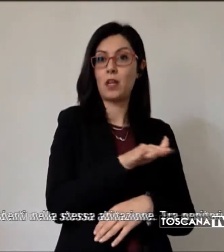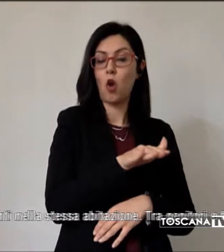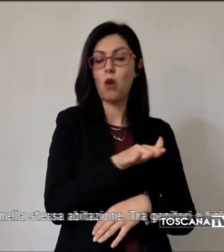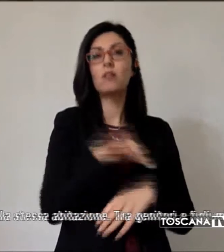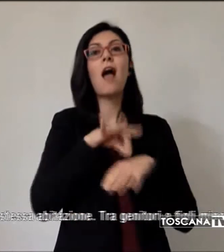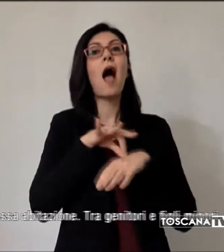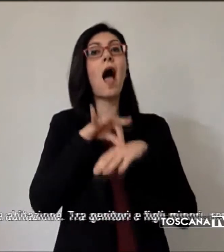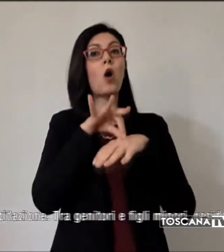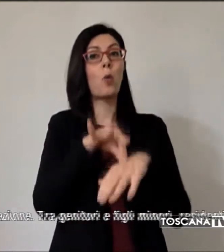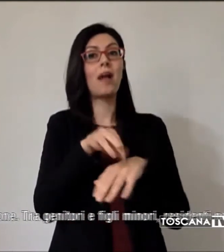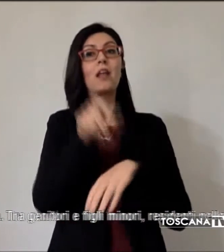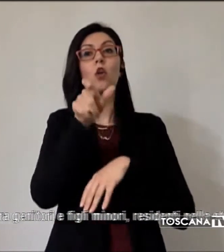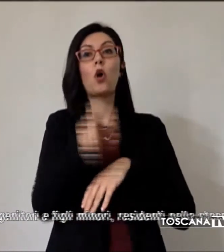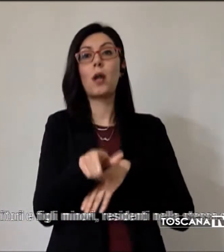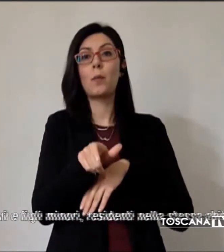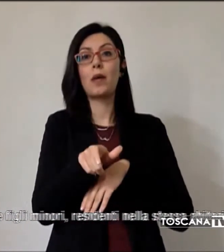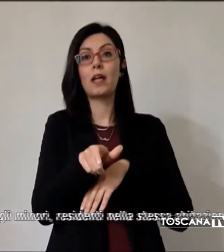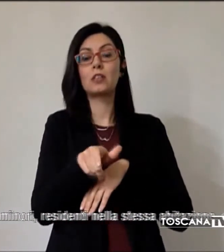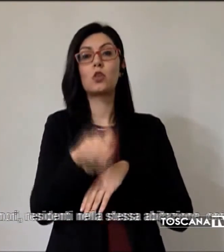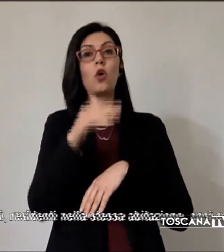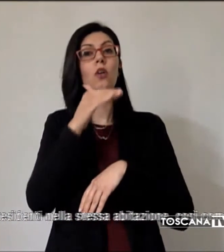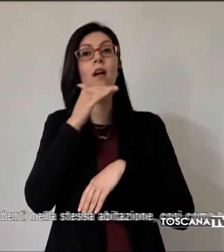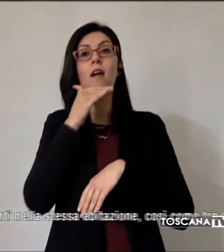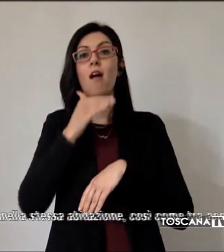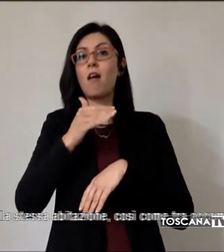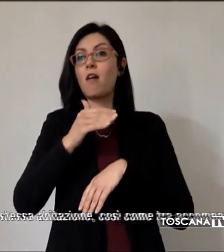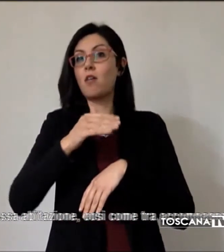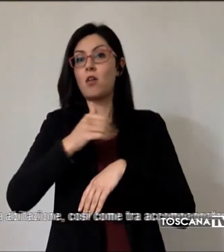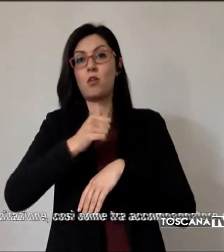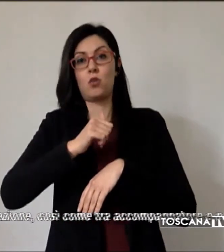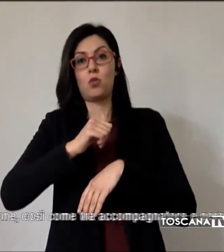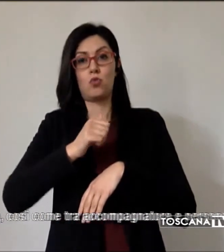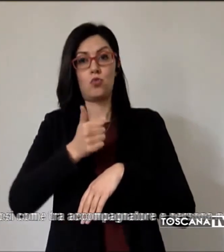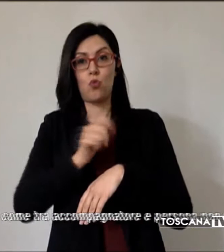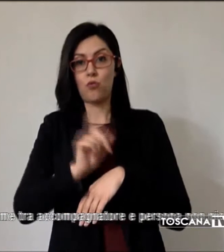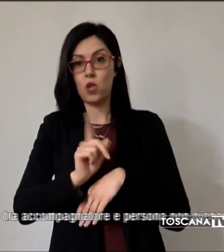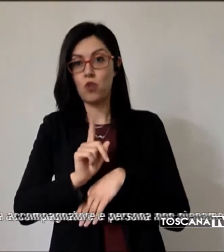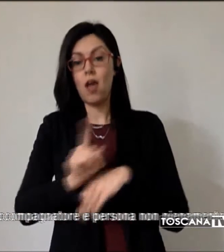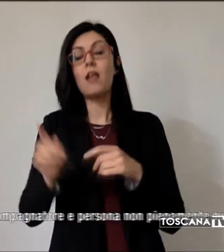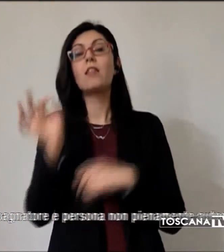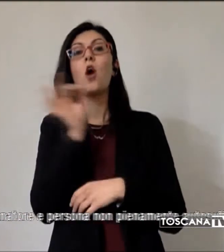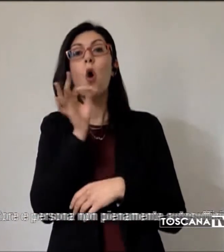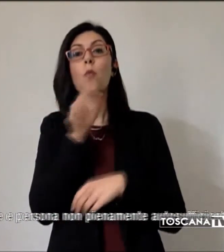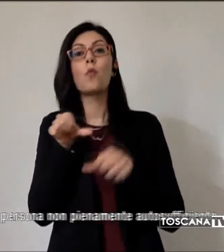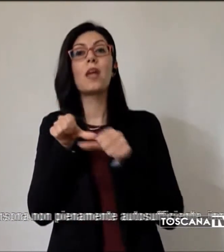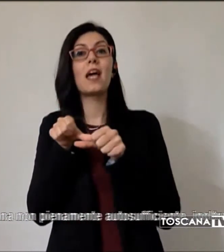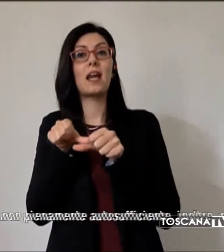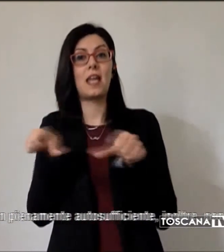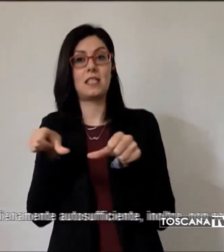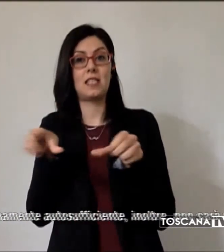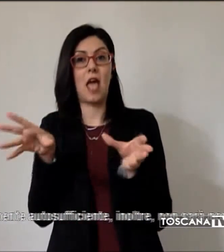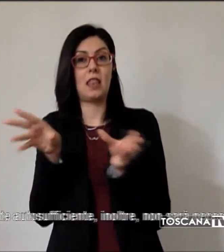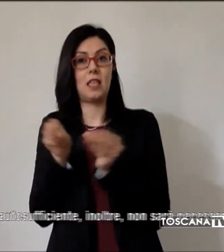non completamente autosufficienti o di residenti nella stessa abitazione. Tra